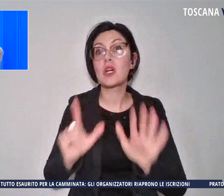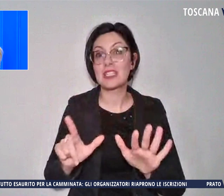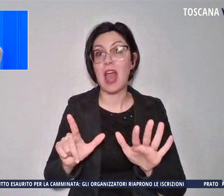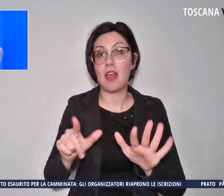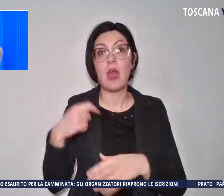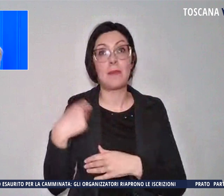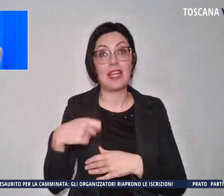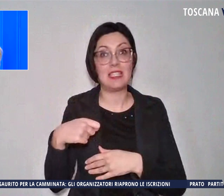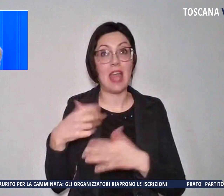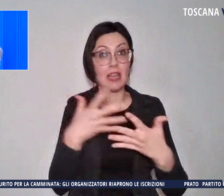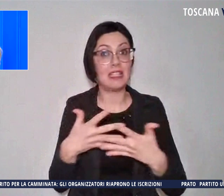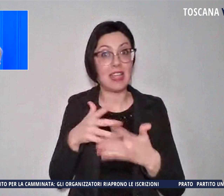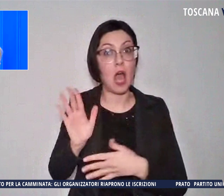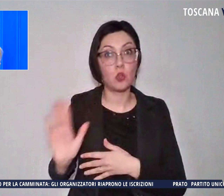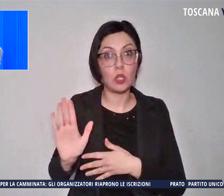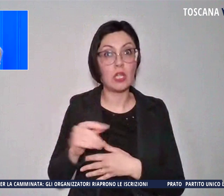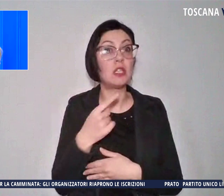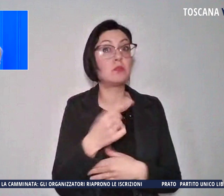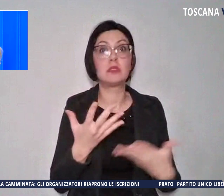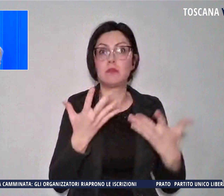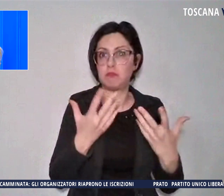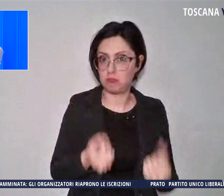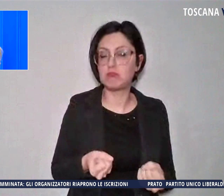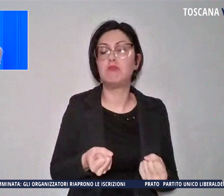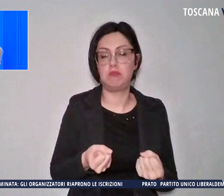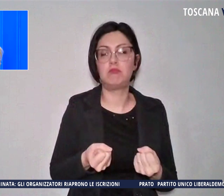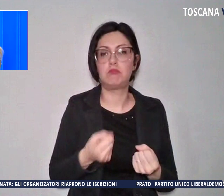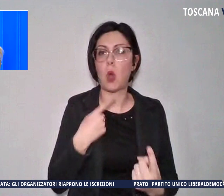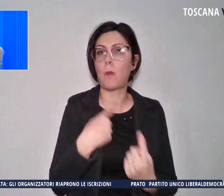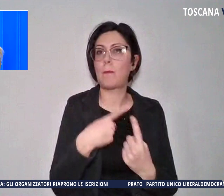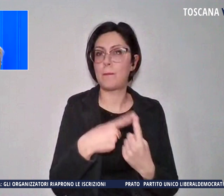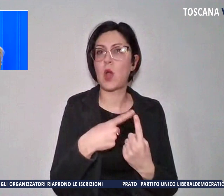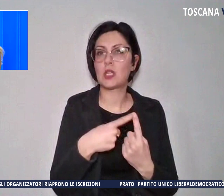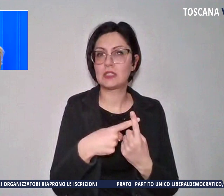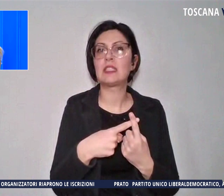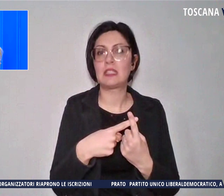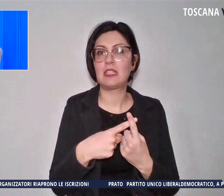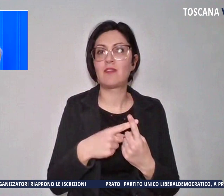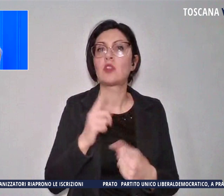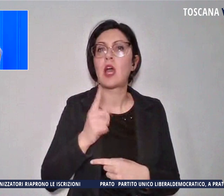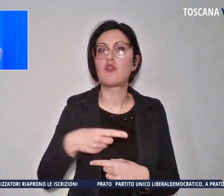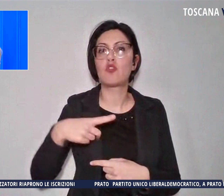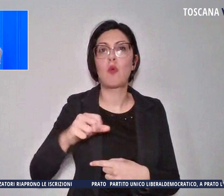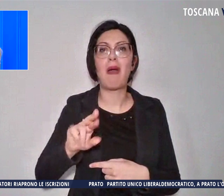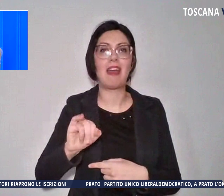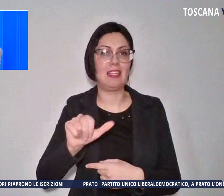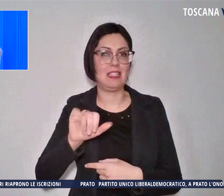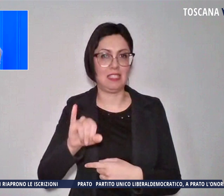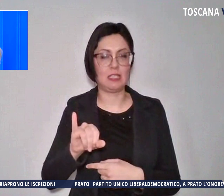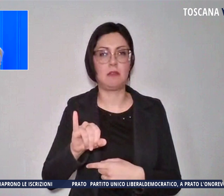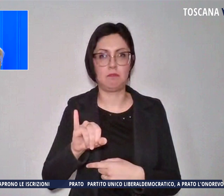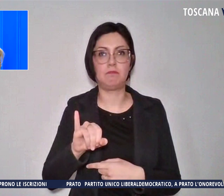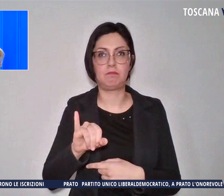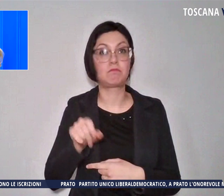stata accolta con favore dal premio Nobel Giorgio Parisi che è